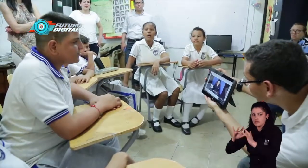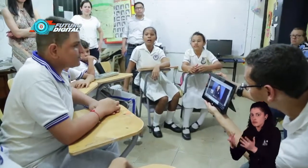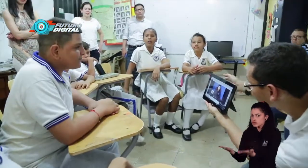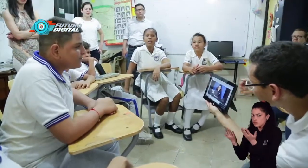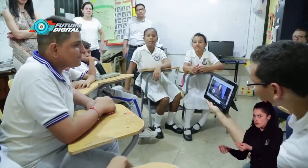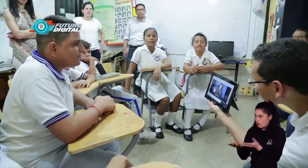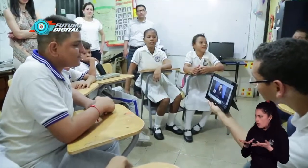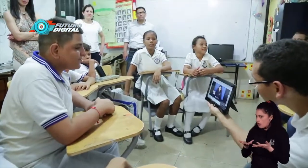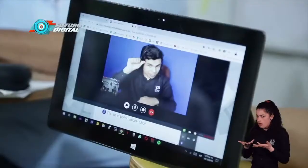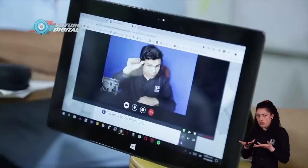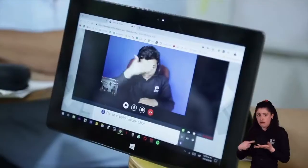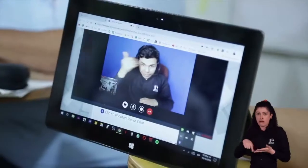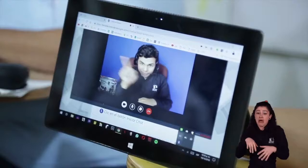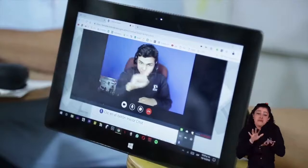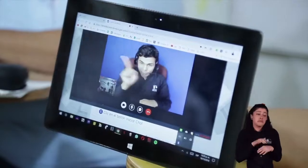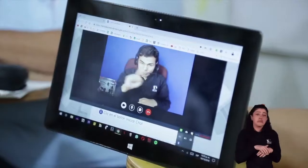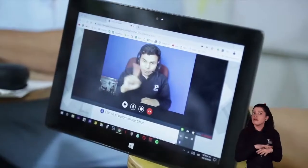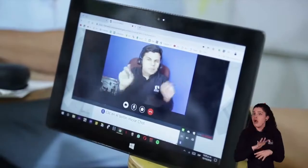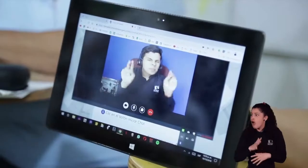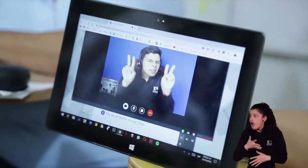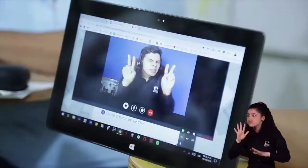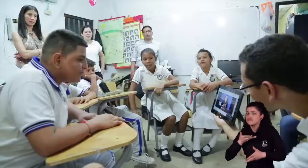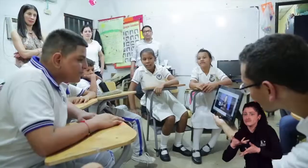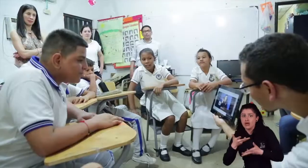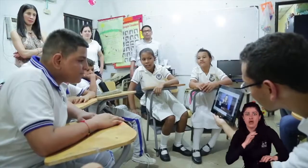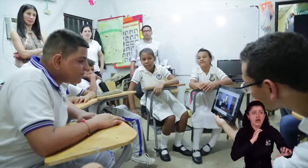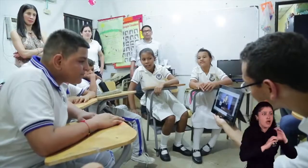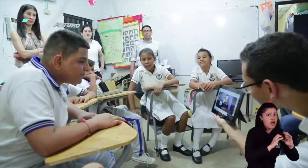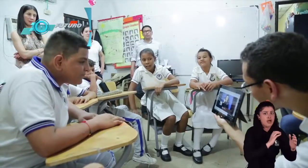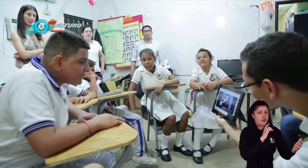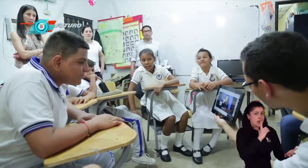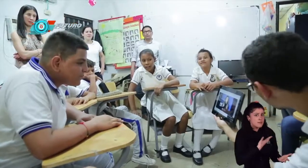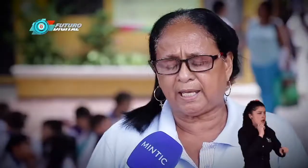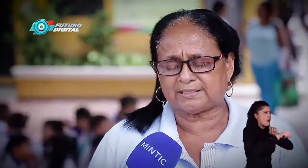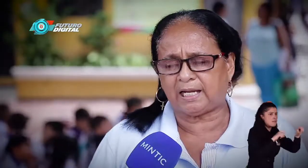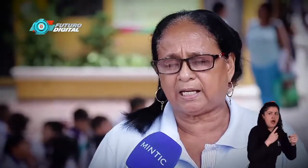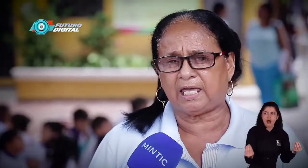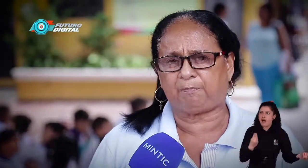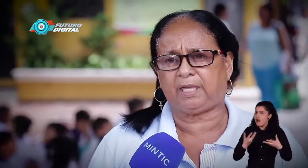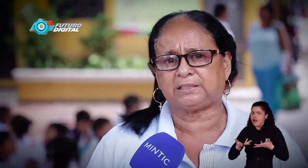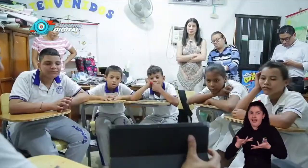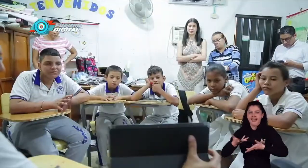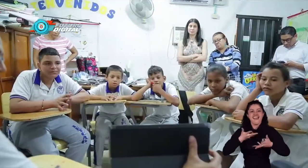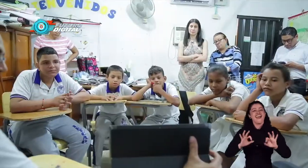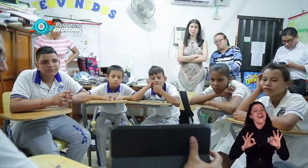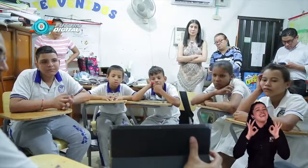padres de familia y esta herramienta sería efectiva, ya que ellos la utilizarían y no terían esas largas esperas, pues sería